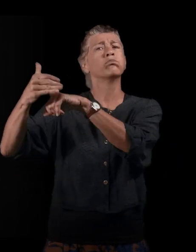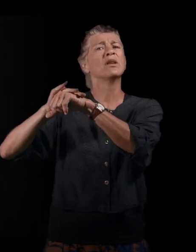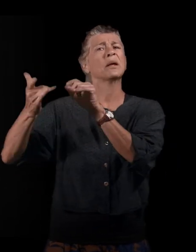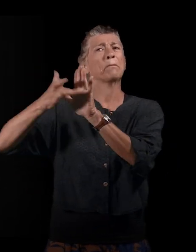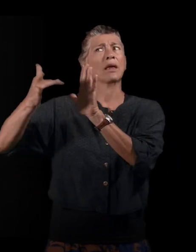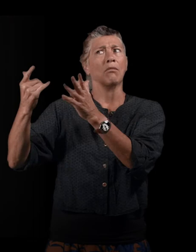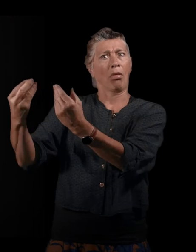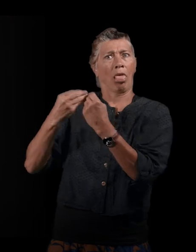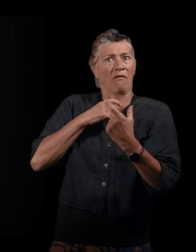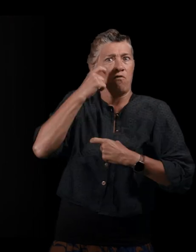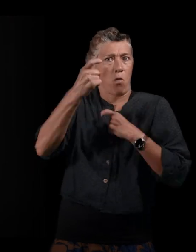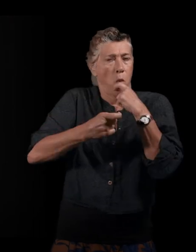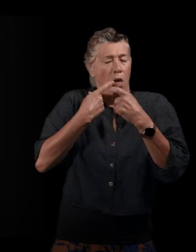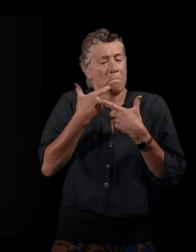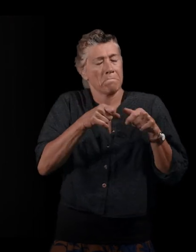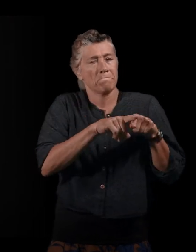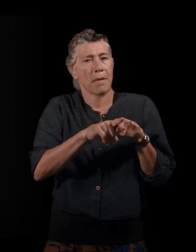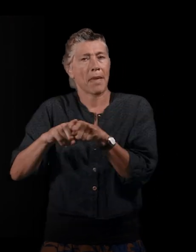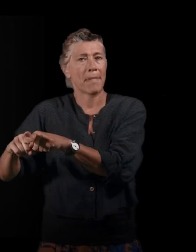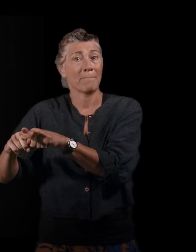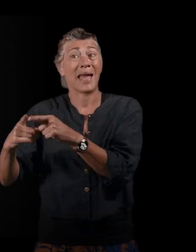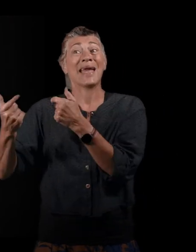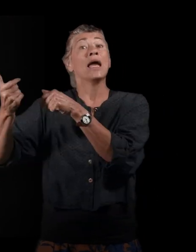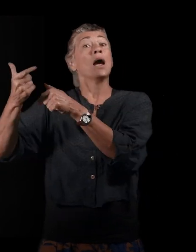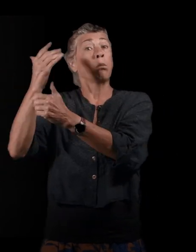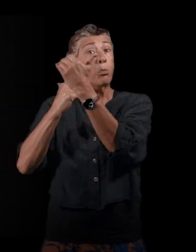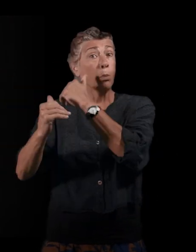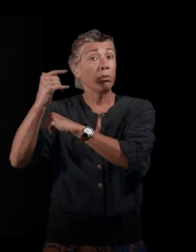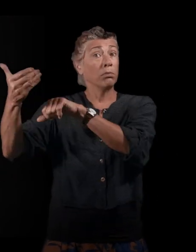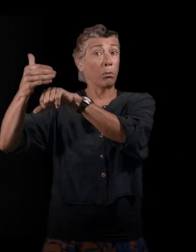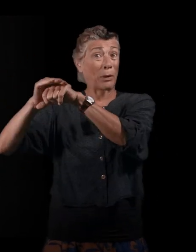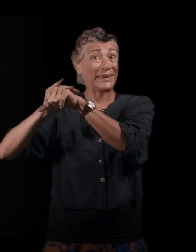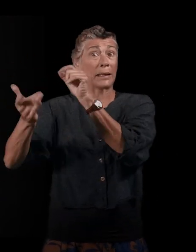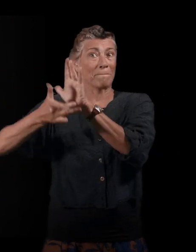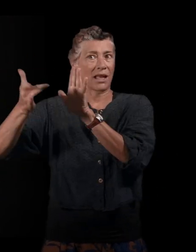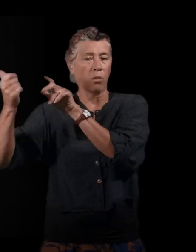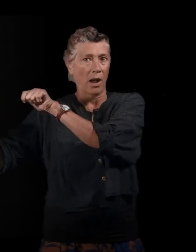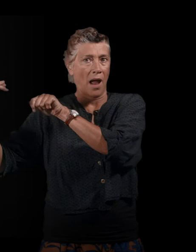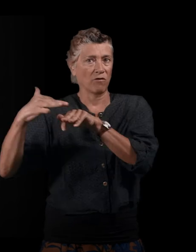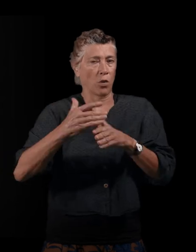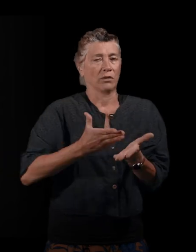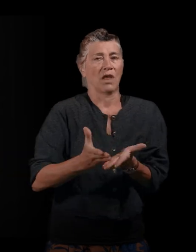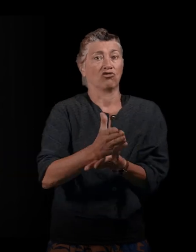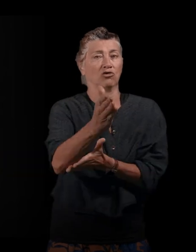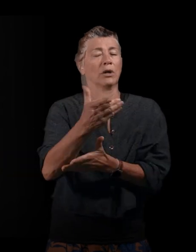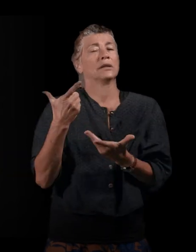façon dont ces politiques migratoires ont un impact direct sur leur trajectoire. Donc, c'était pour moi important de faire remonter cette dimension